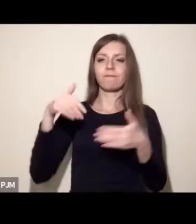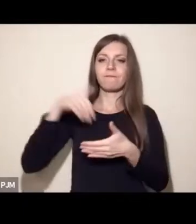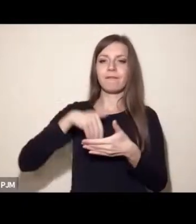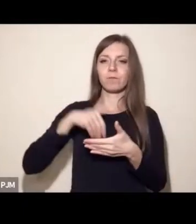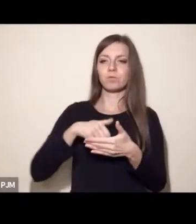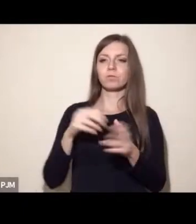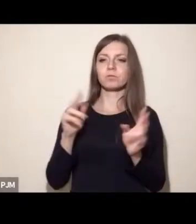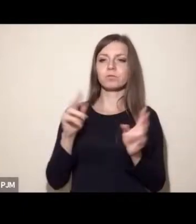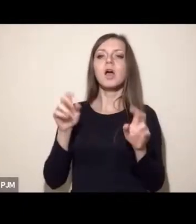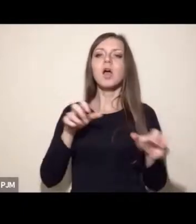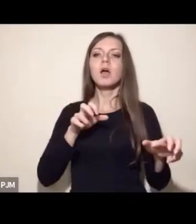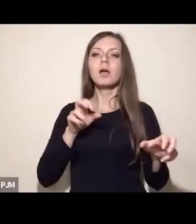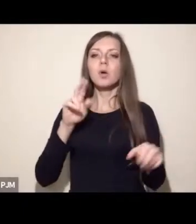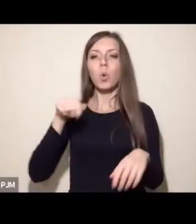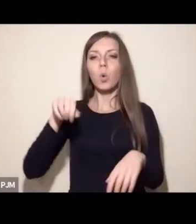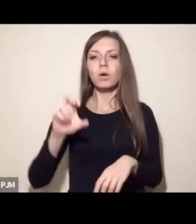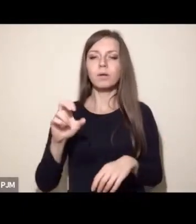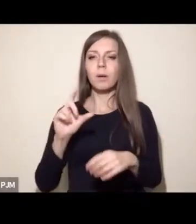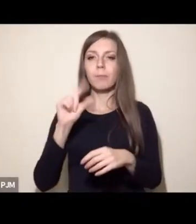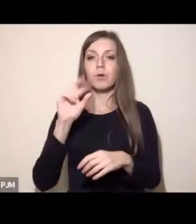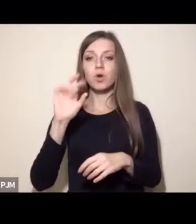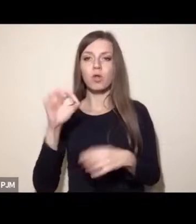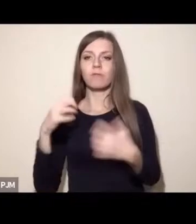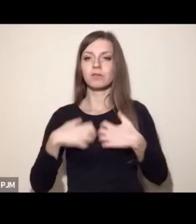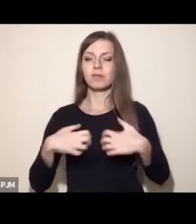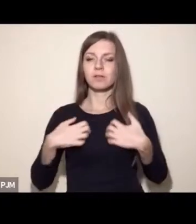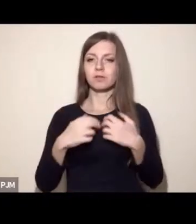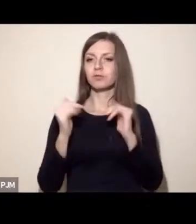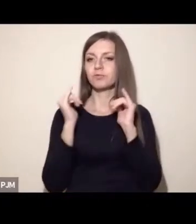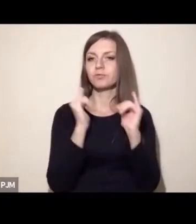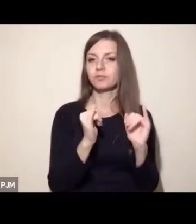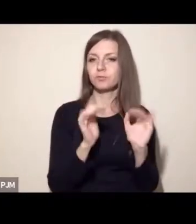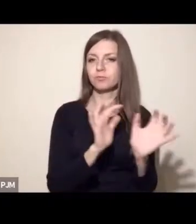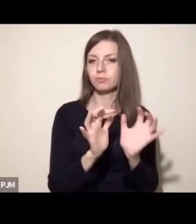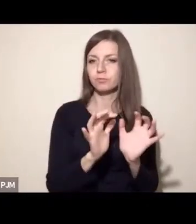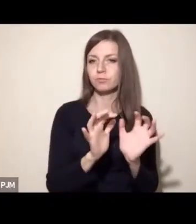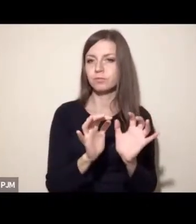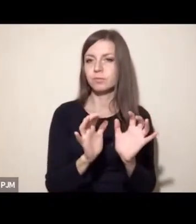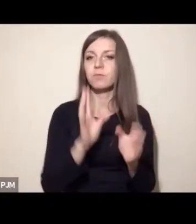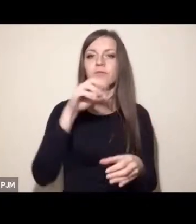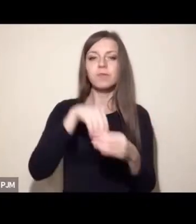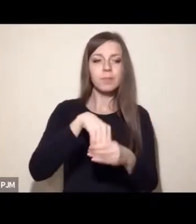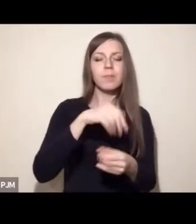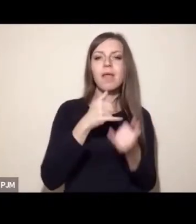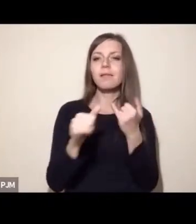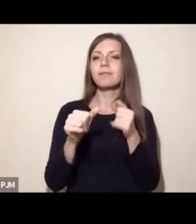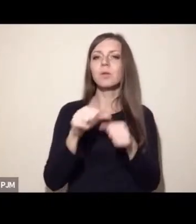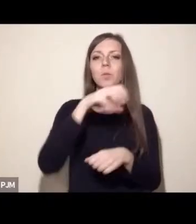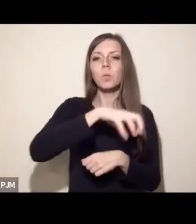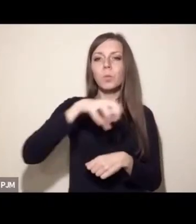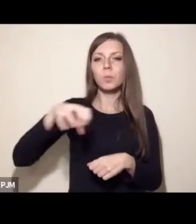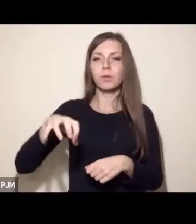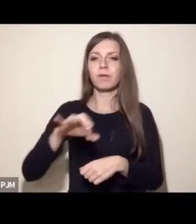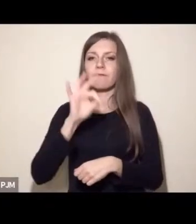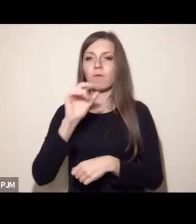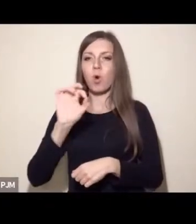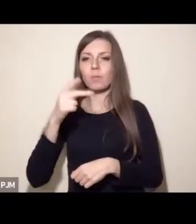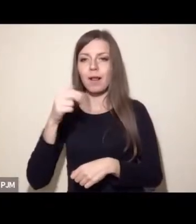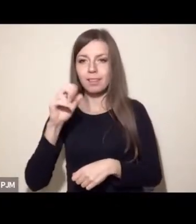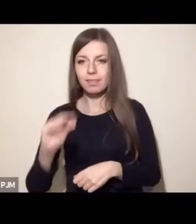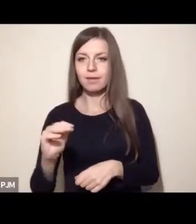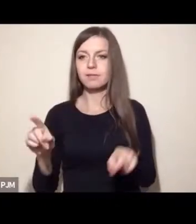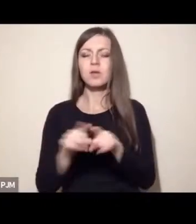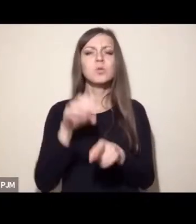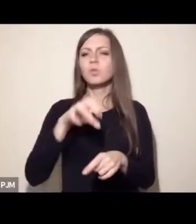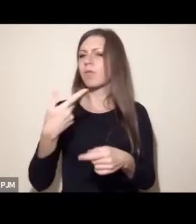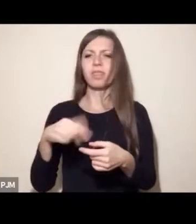prozwierzęcy, bo on się składa z wielu absolutnie niesamowitych grup formalnych, organizacji formalnych, ale też